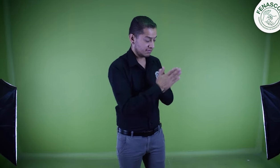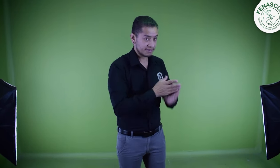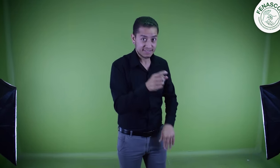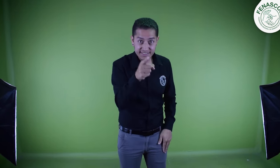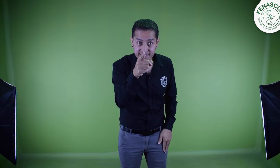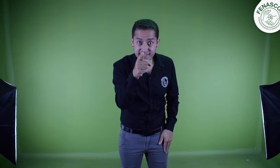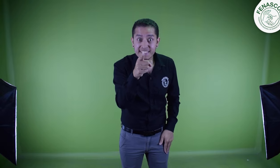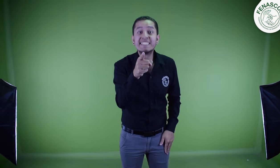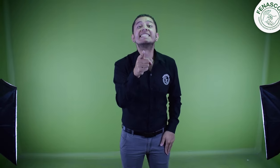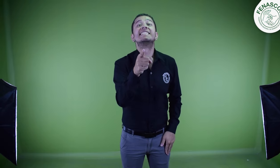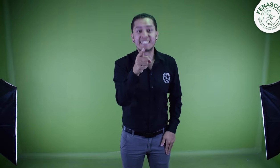FENASCOL?